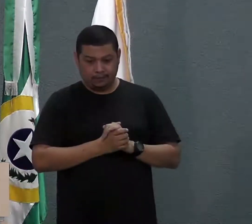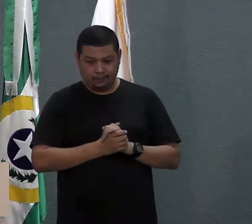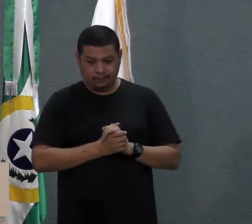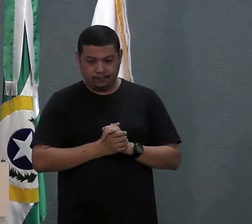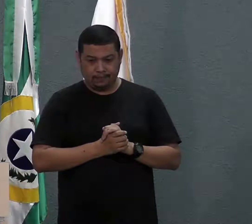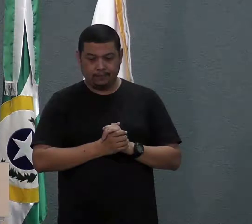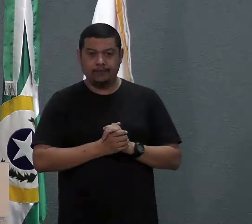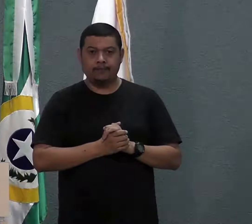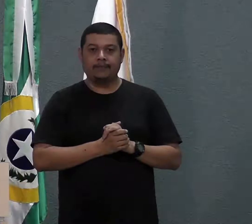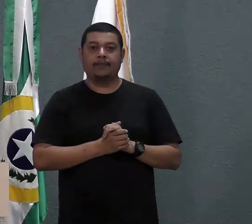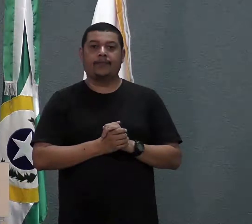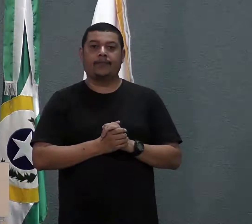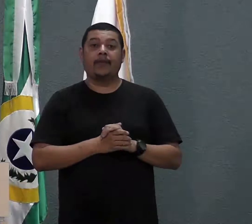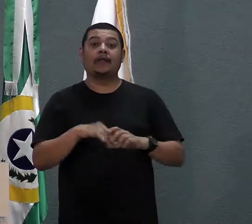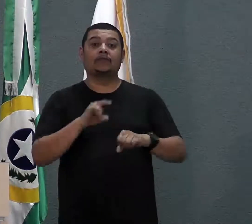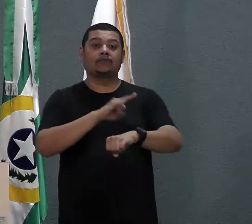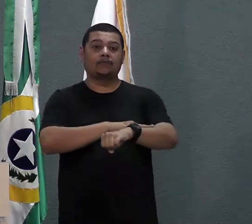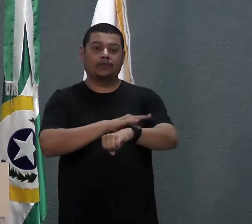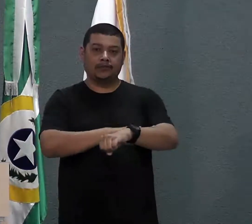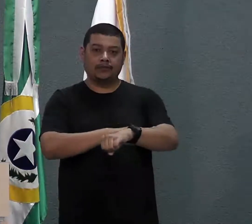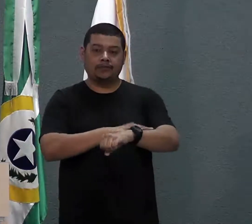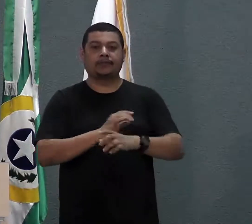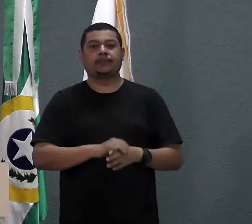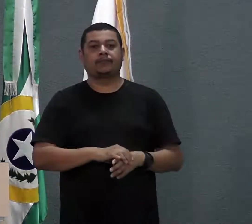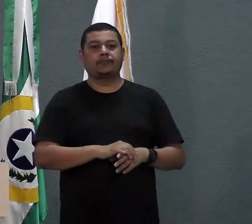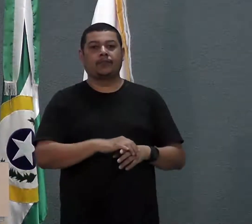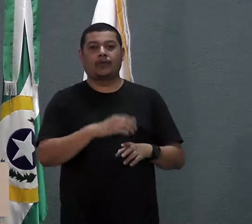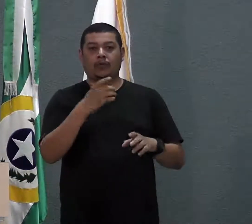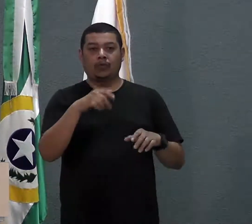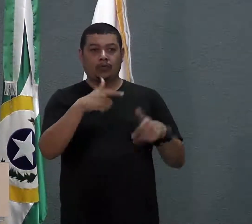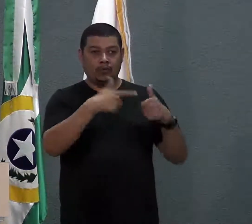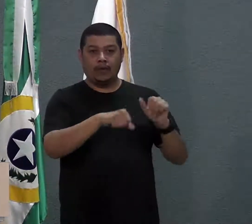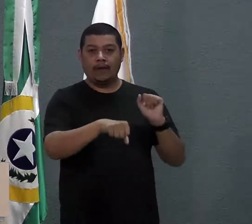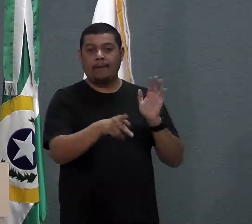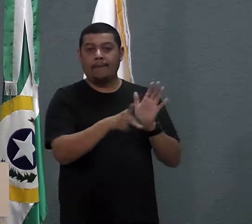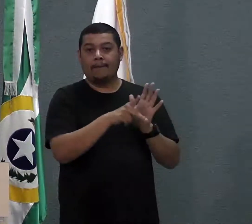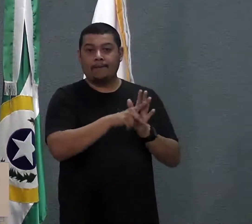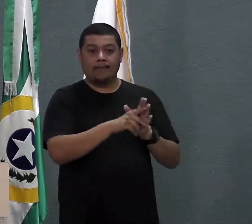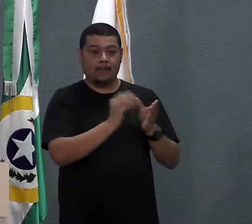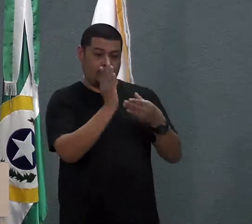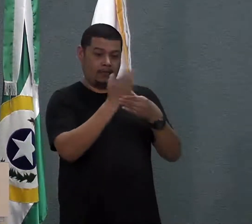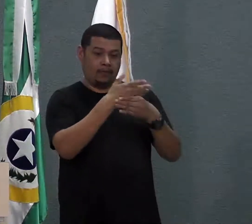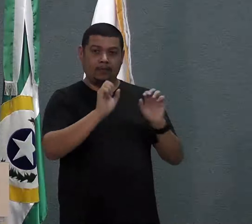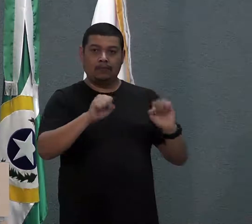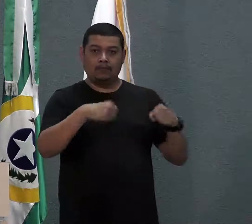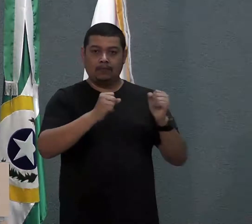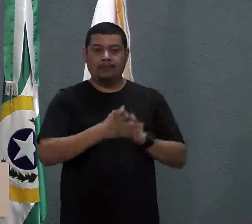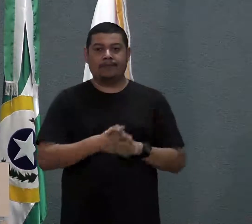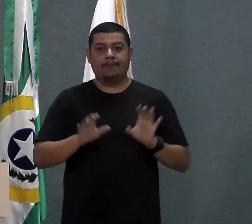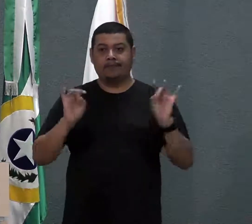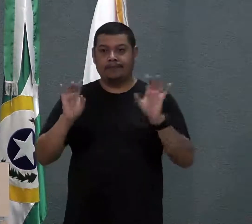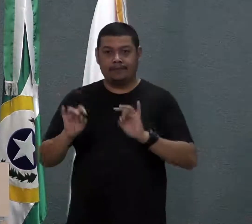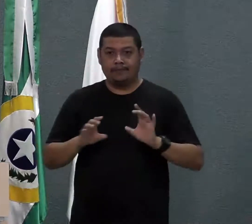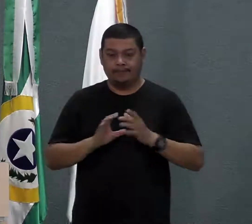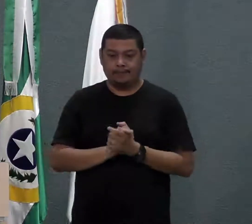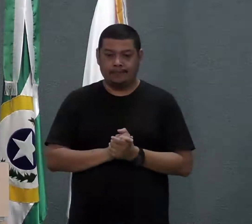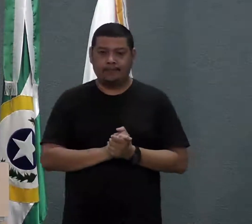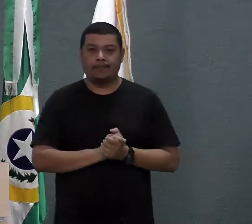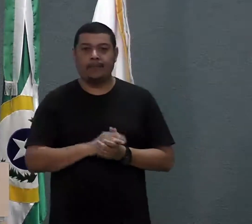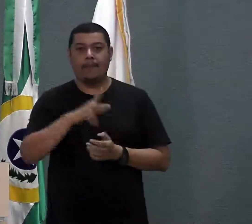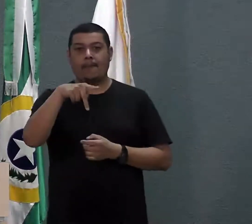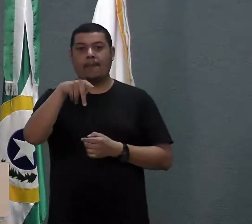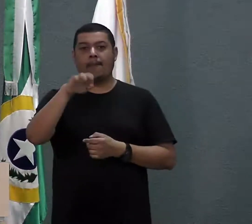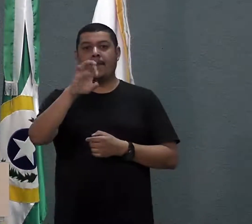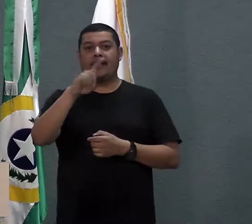banheiros permanentes nos pontos de táxi aqui de nossa cidade, especial ali não no ponto do Peninha.